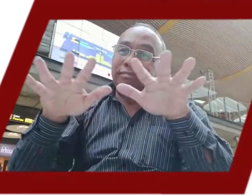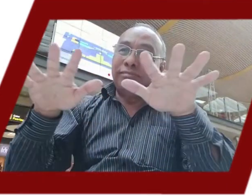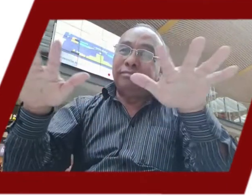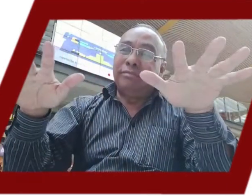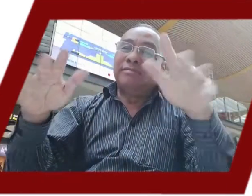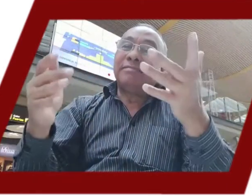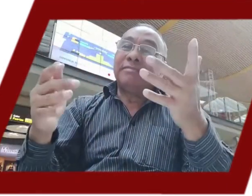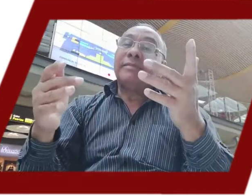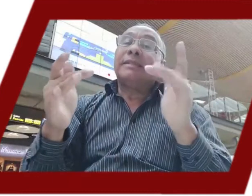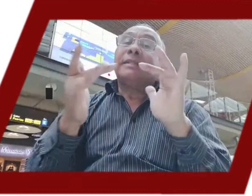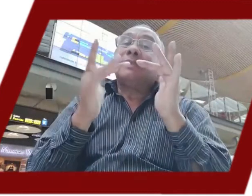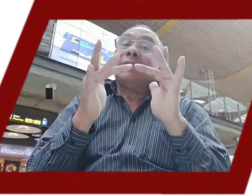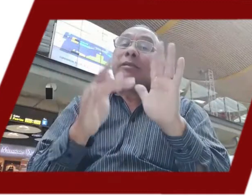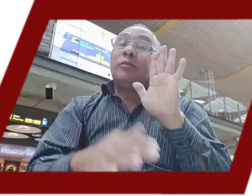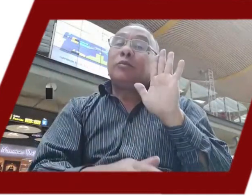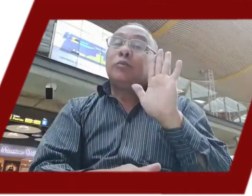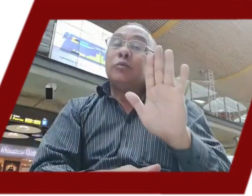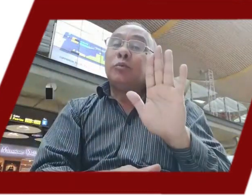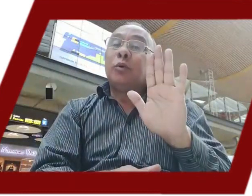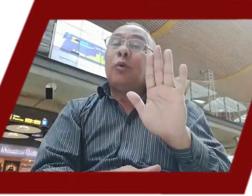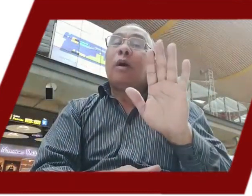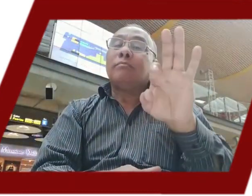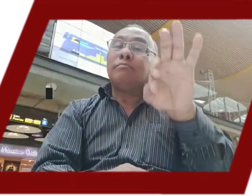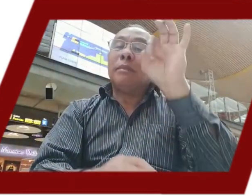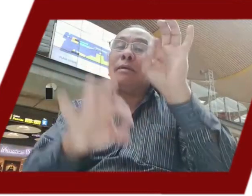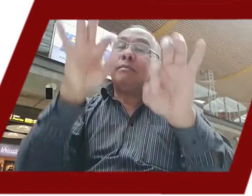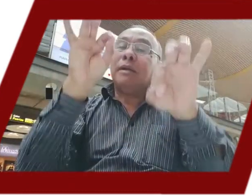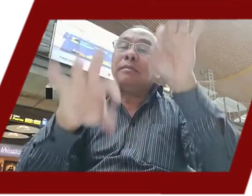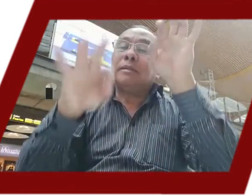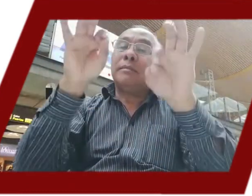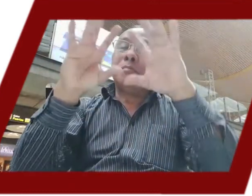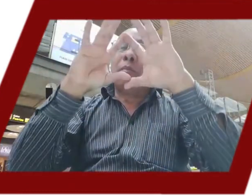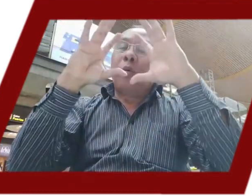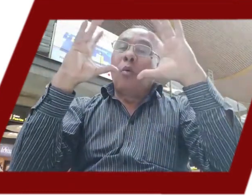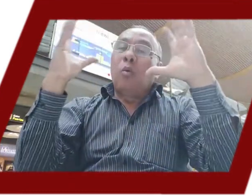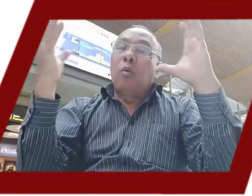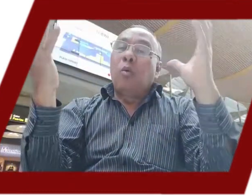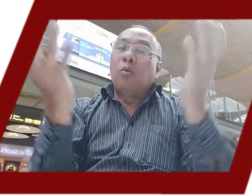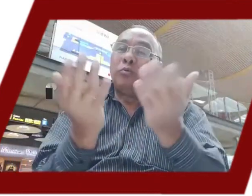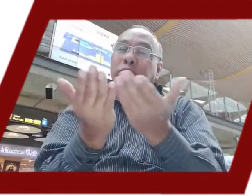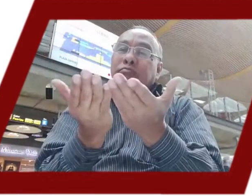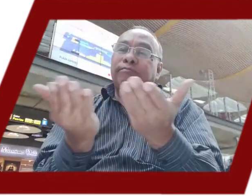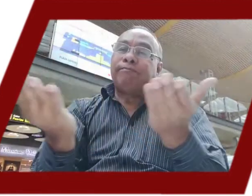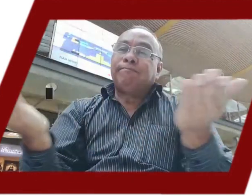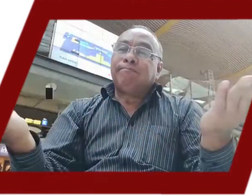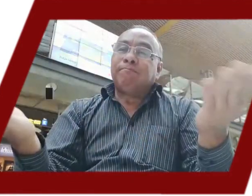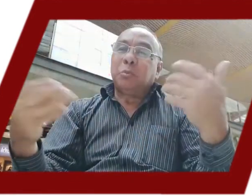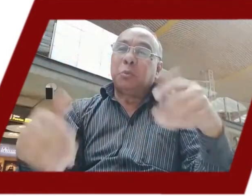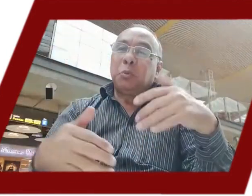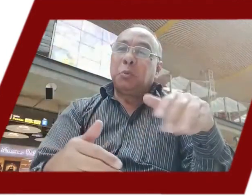Como vieron en un video anterior que publicó el Centro de Relevo, fuimos nominados entre más de 300 prácticas